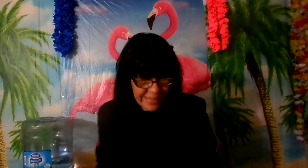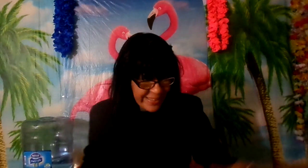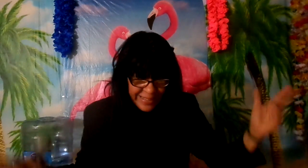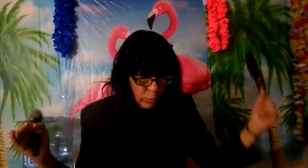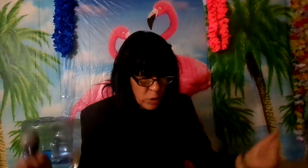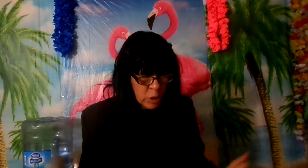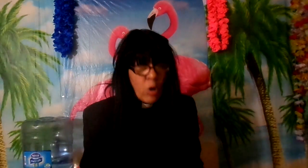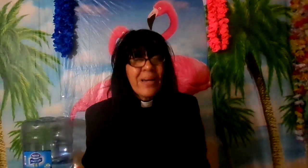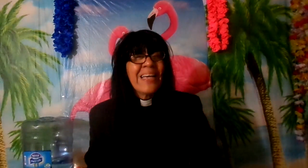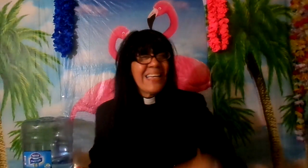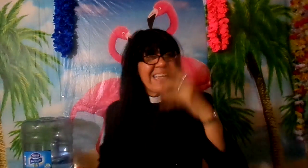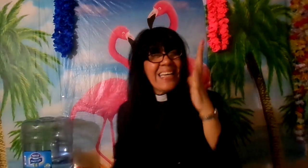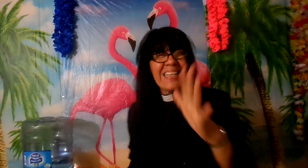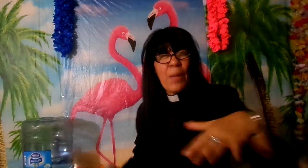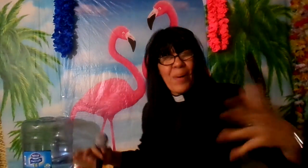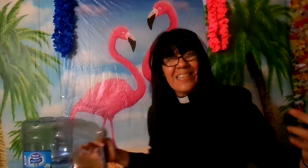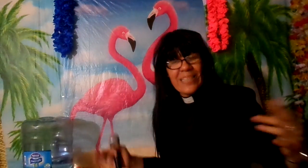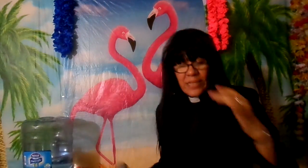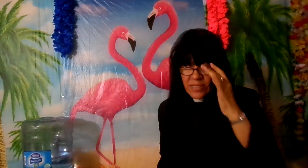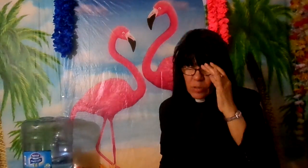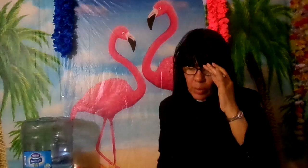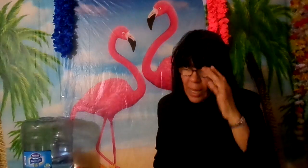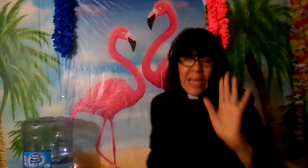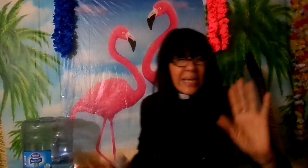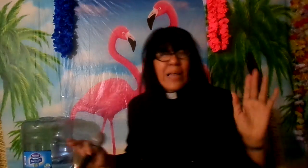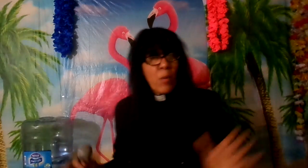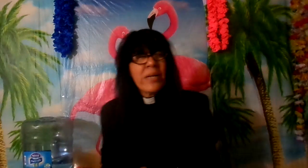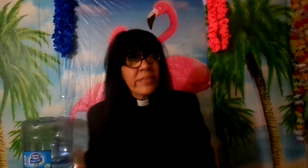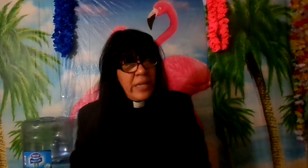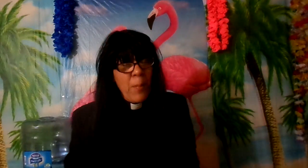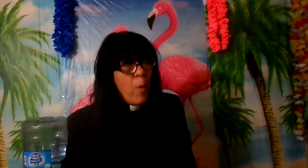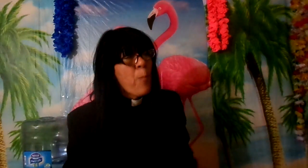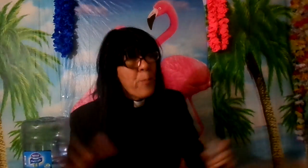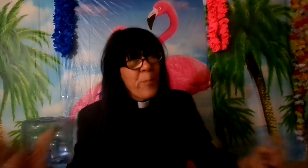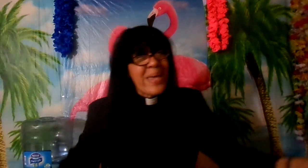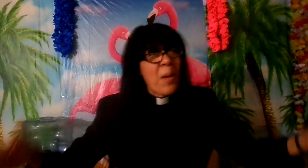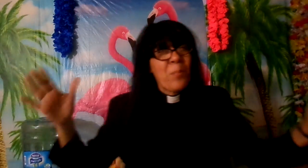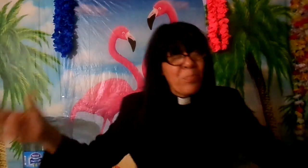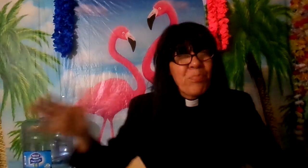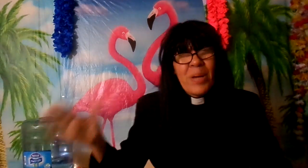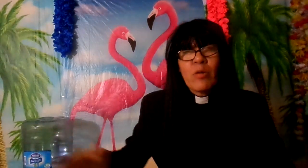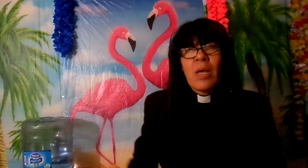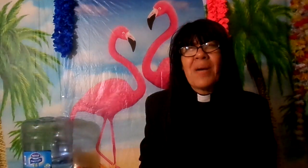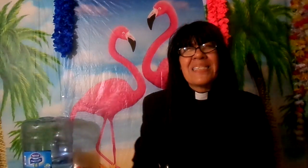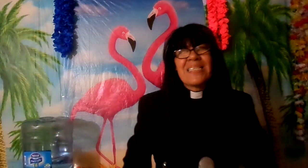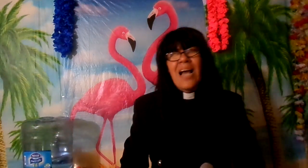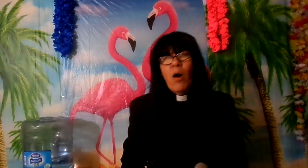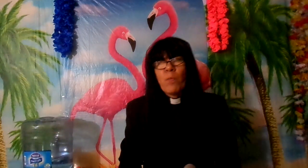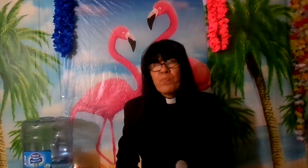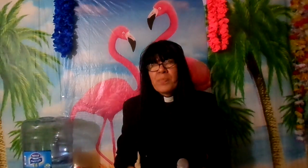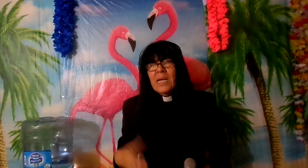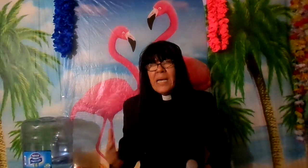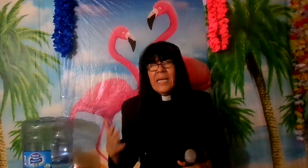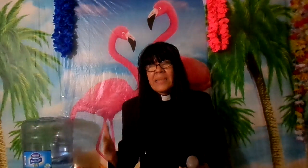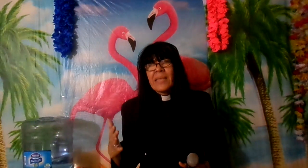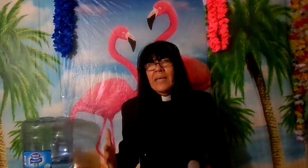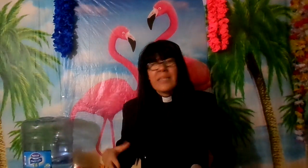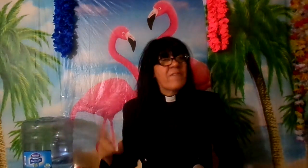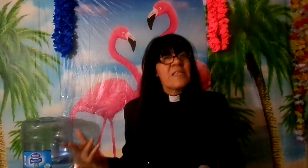de unción y de parte del Señor, ¿verdad? Estamos en tiempos bien, pero demasiado difícil,